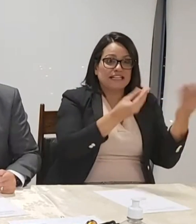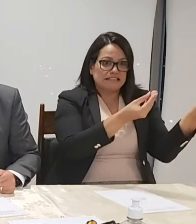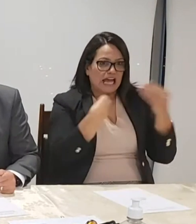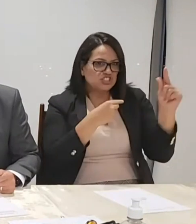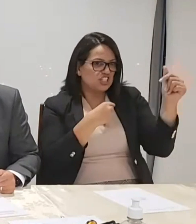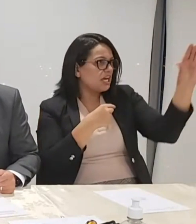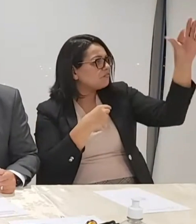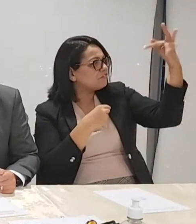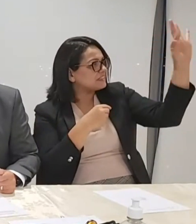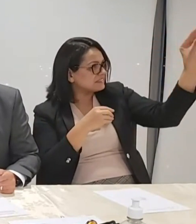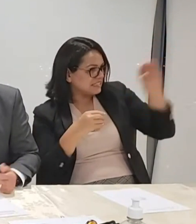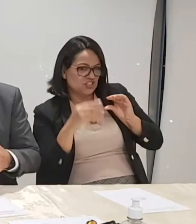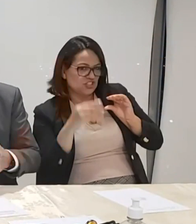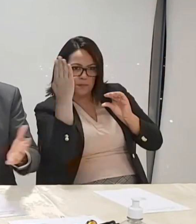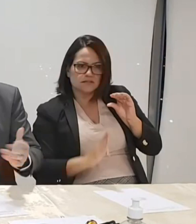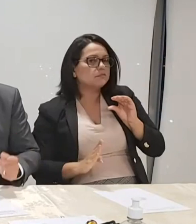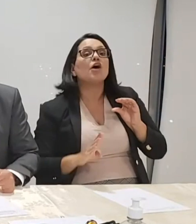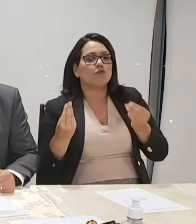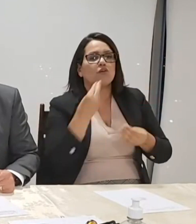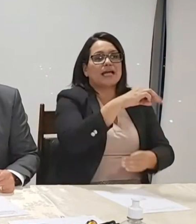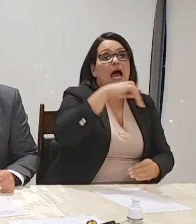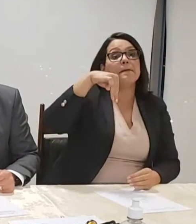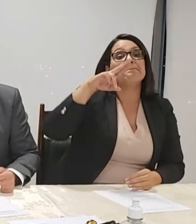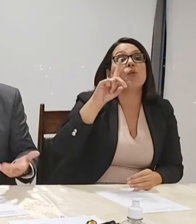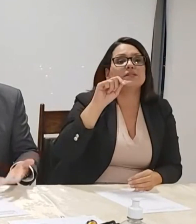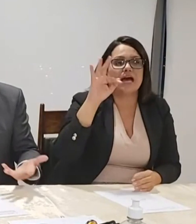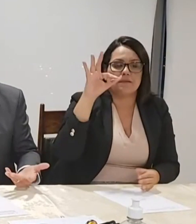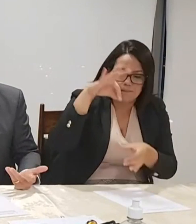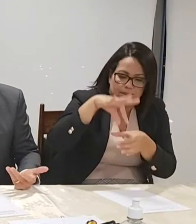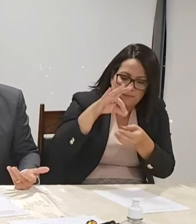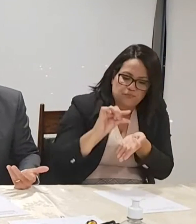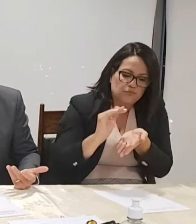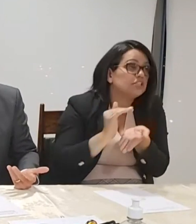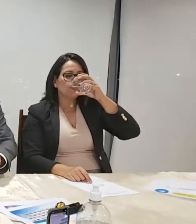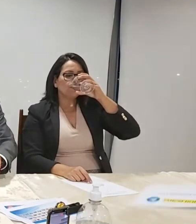dependencia de Europa de la soja brasileña sustenta la deforestación de la Amazonía.